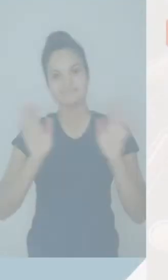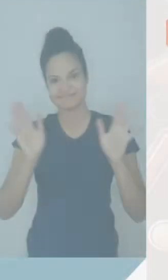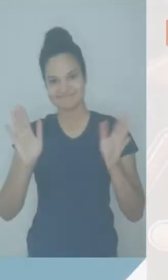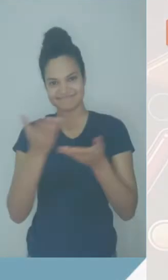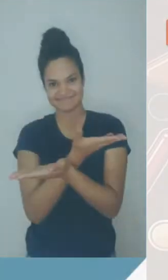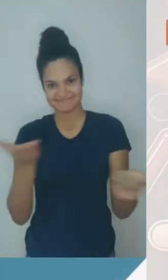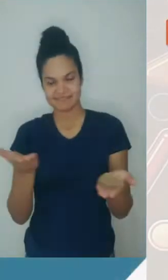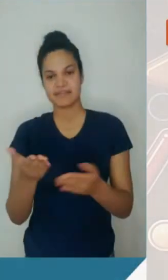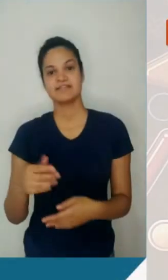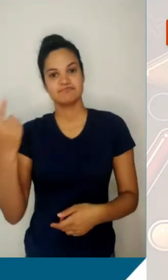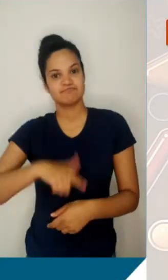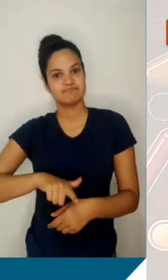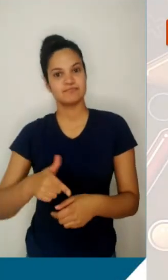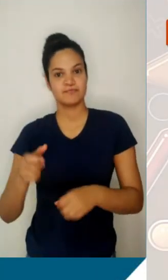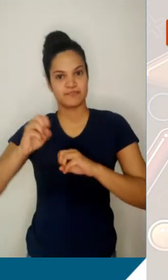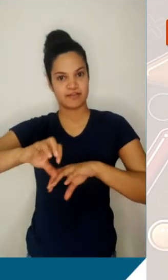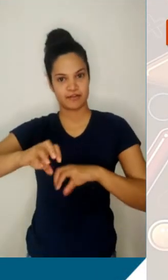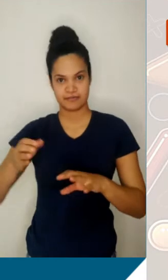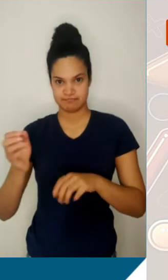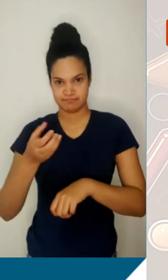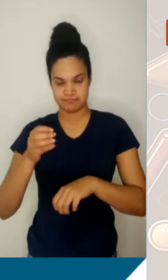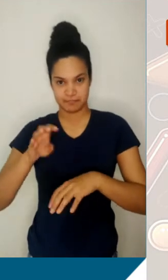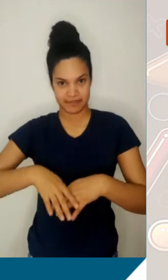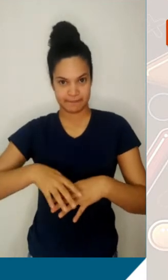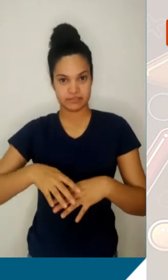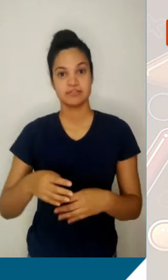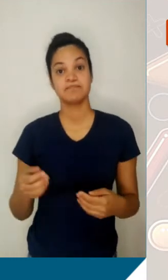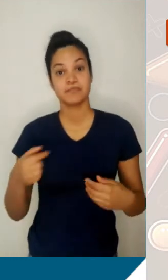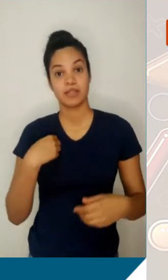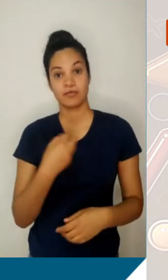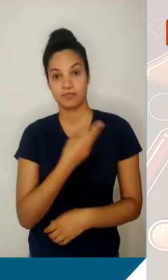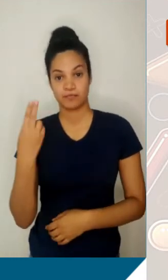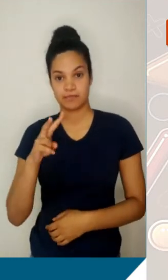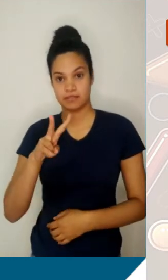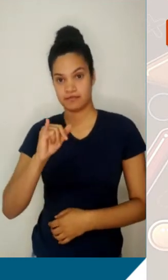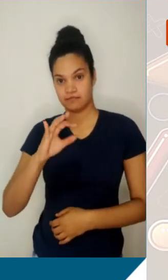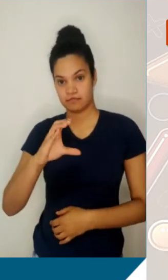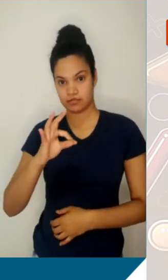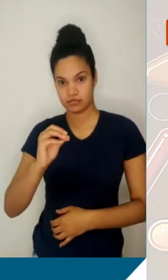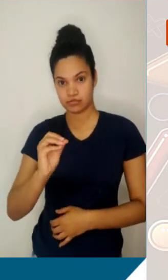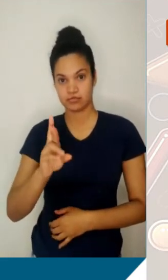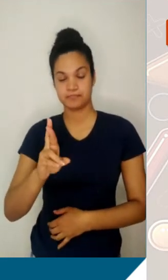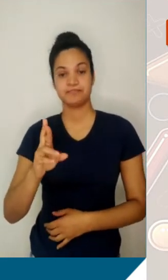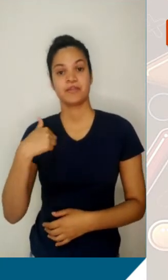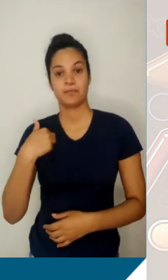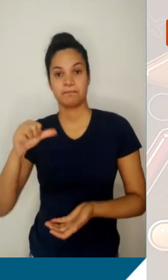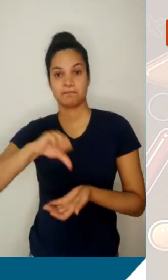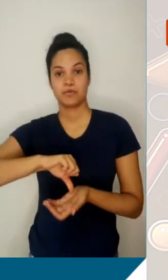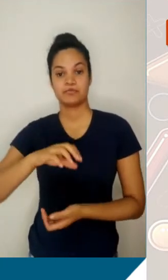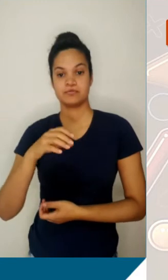Olá pessoal, bem-vindos a mais uma aula de matemática. Sou o mediador Vitor, em São Paulo, 3 rios, e o assunto que a gente vai tratar hoje com